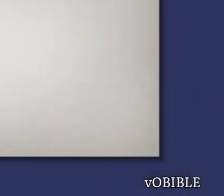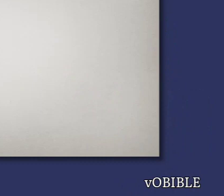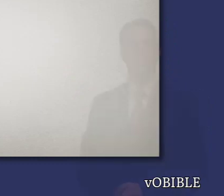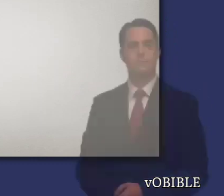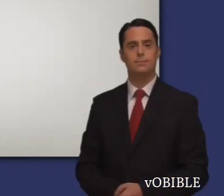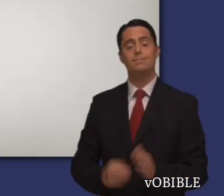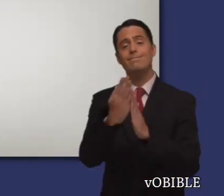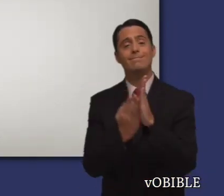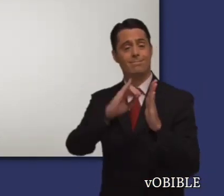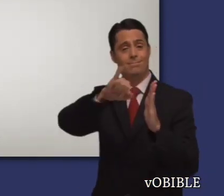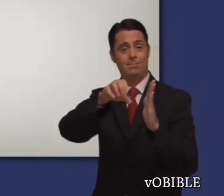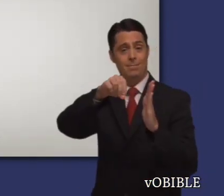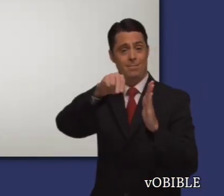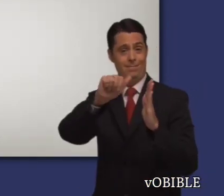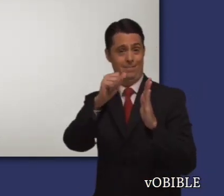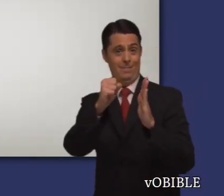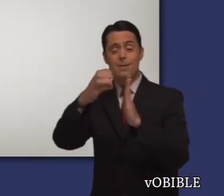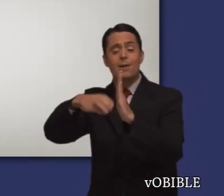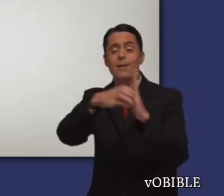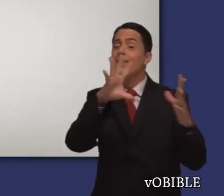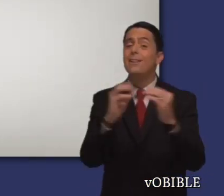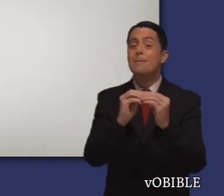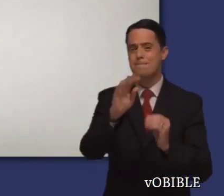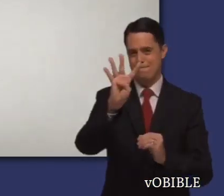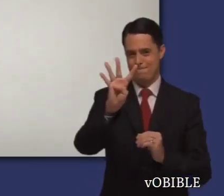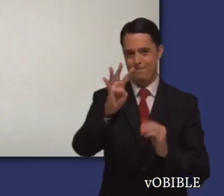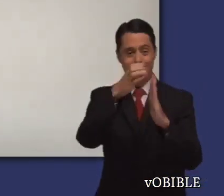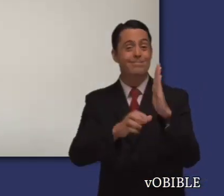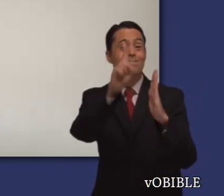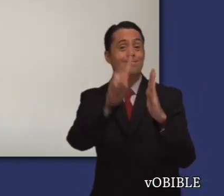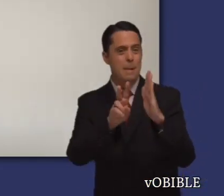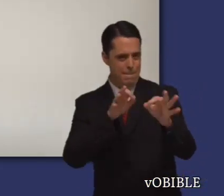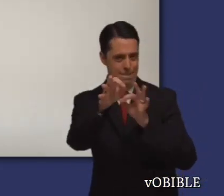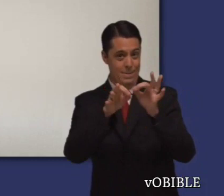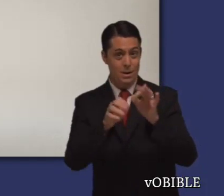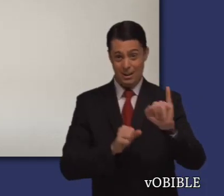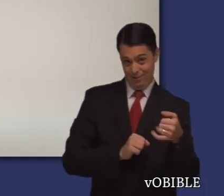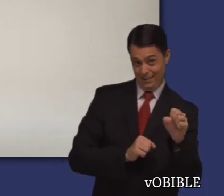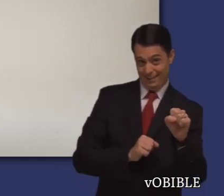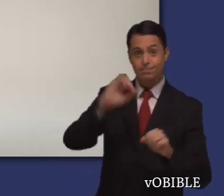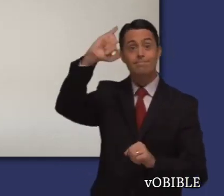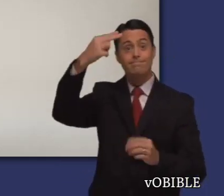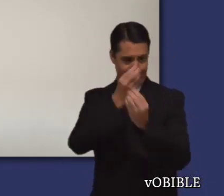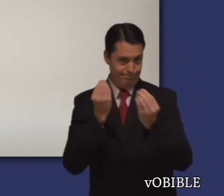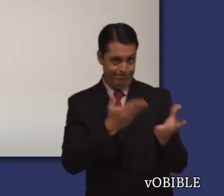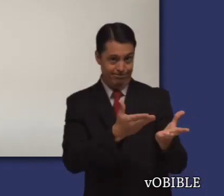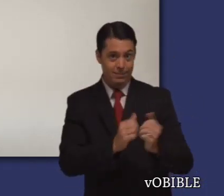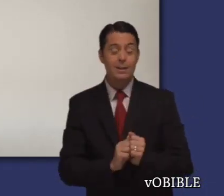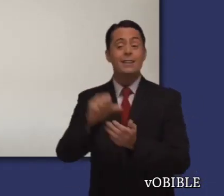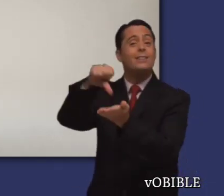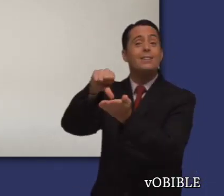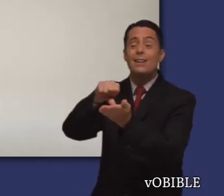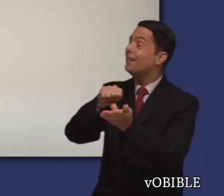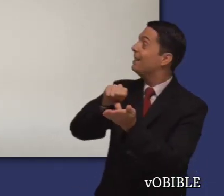El libro de Jonás tiene cuatro capítulos. En los capítulos 1 y 2, Jehová le pide a Jonás